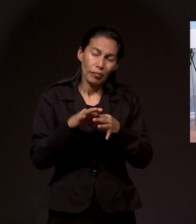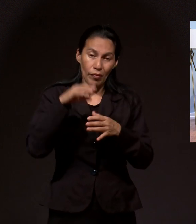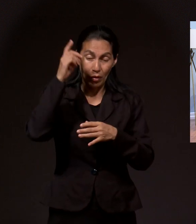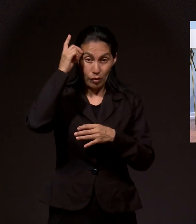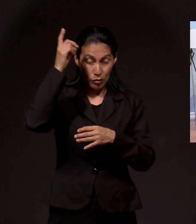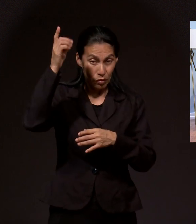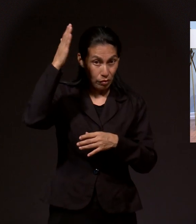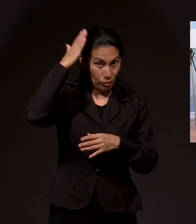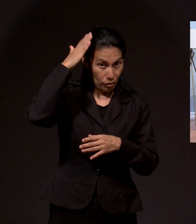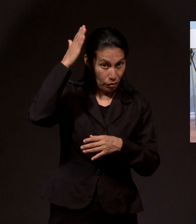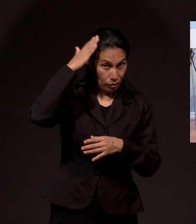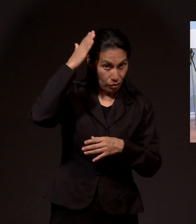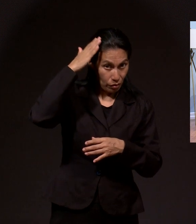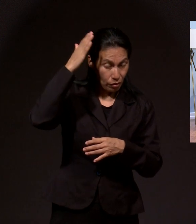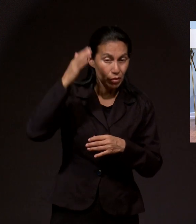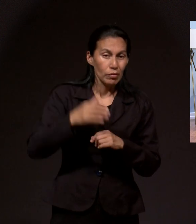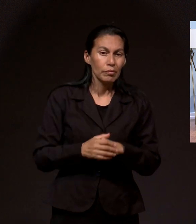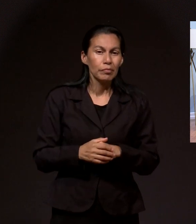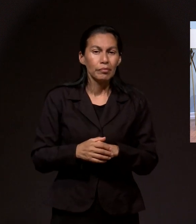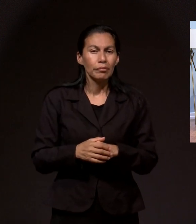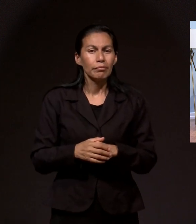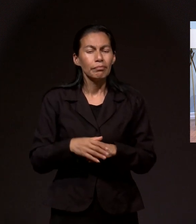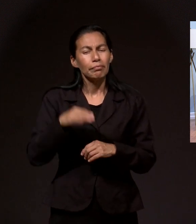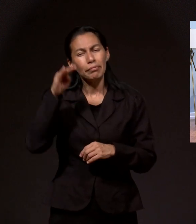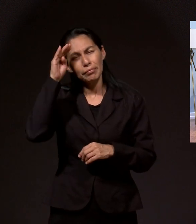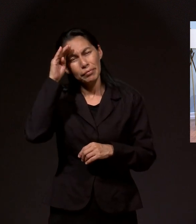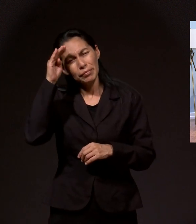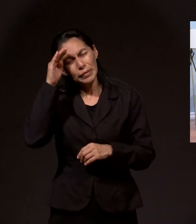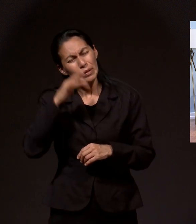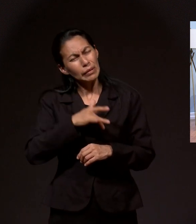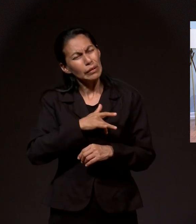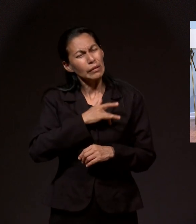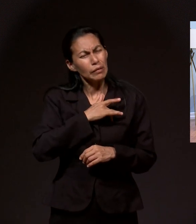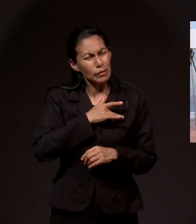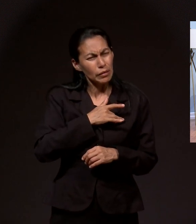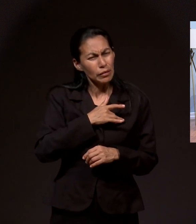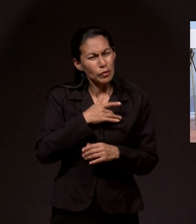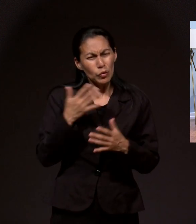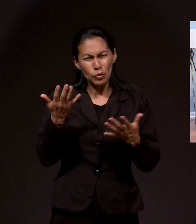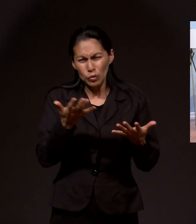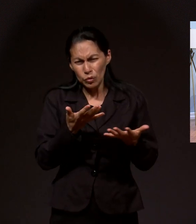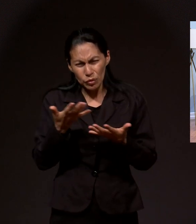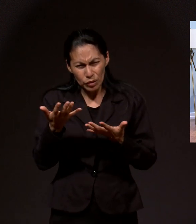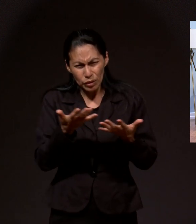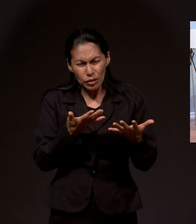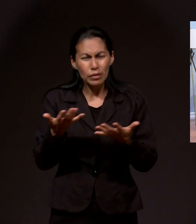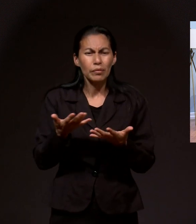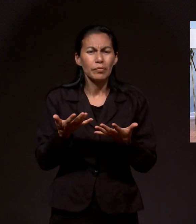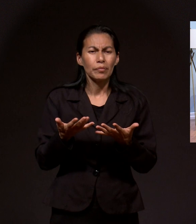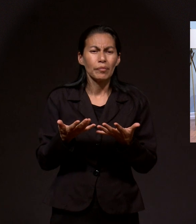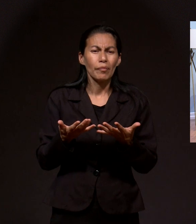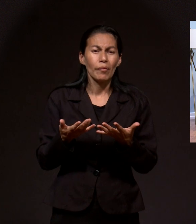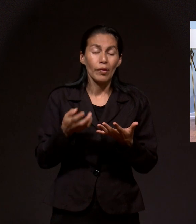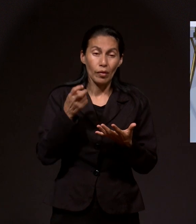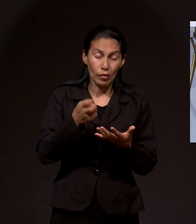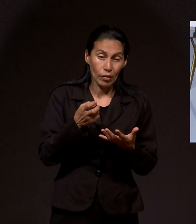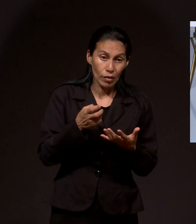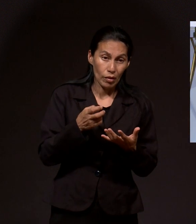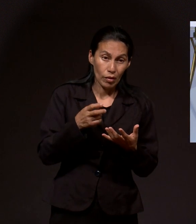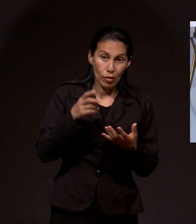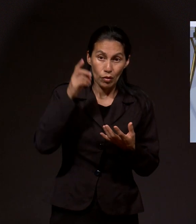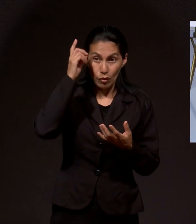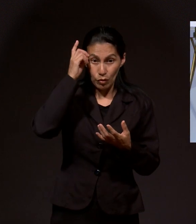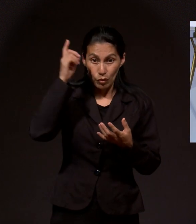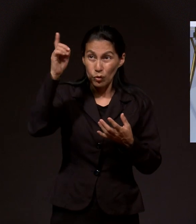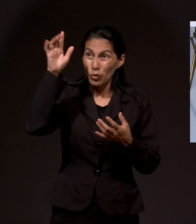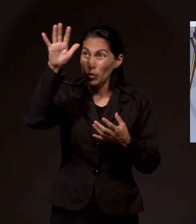Dios está rigiendo a su pueblo en sus pensamientos, en sus sentimientos, en sus acciones, de